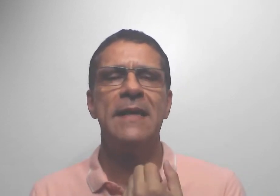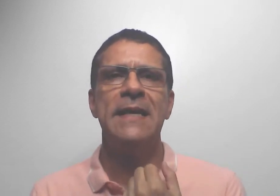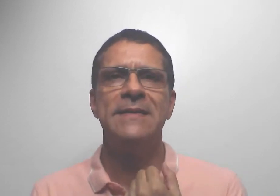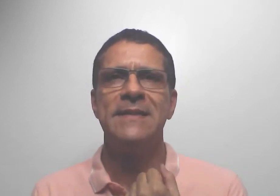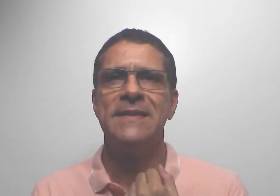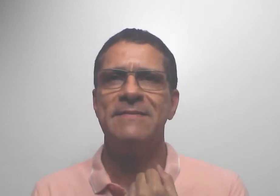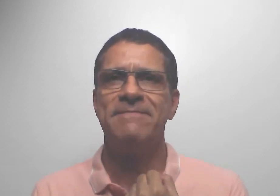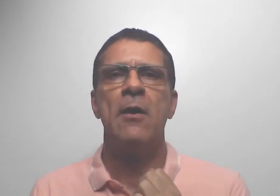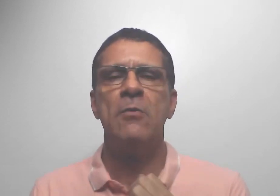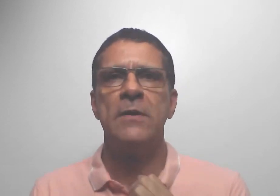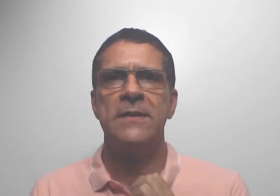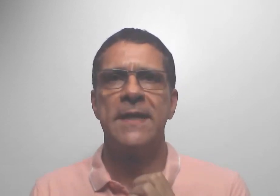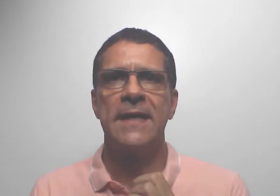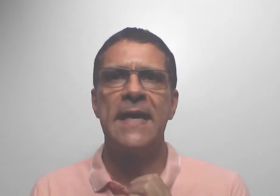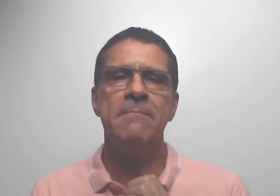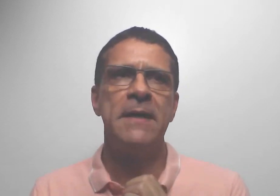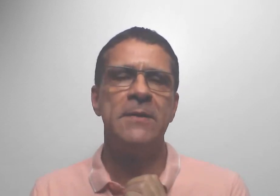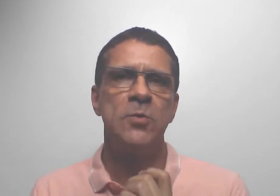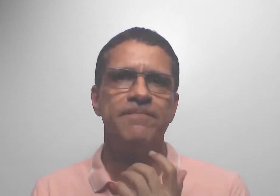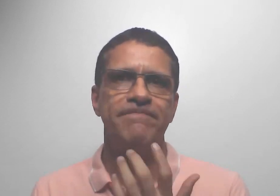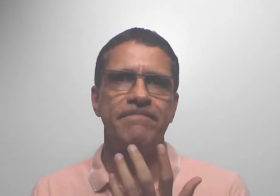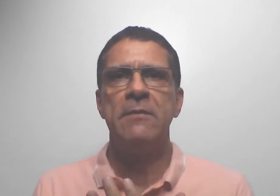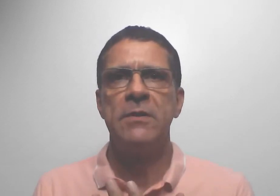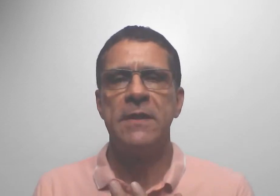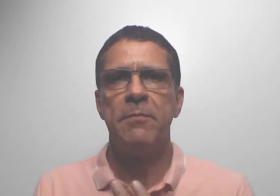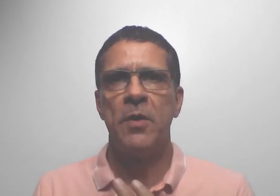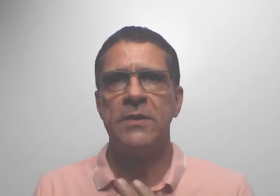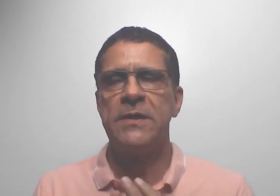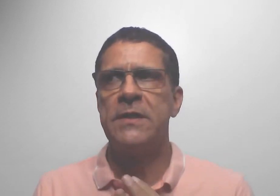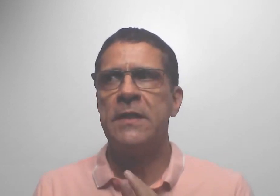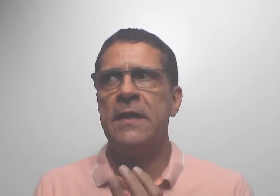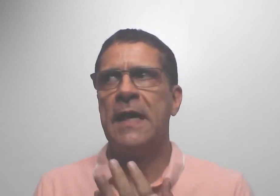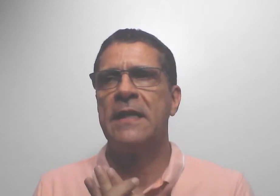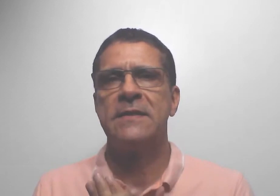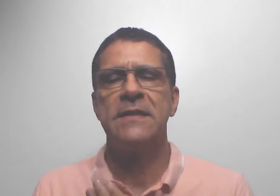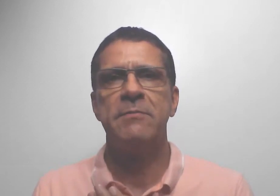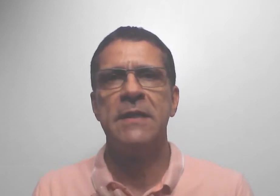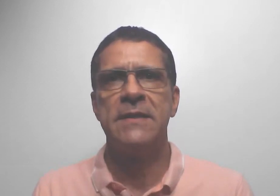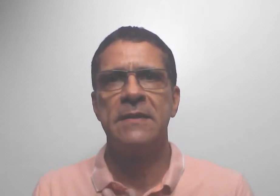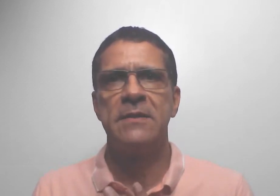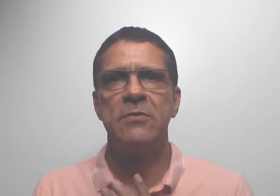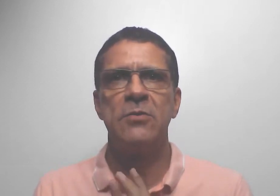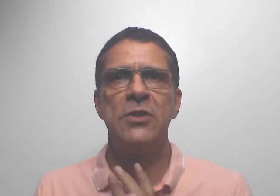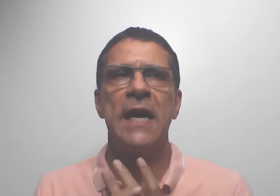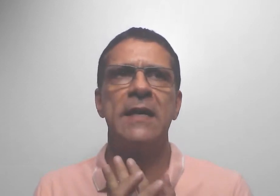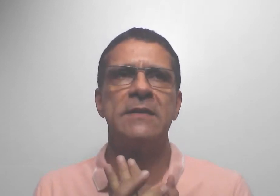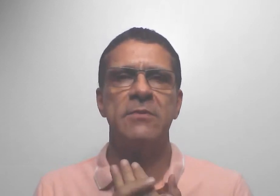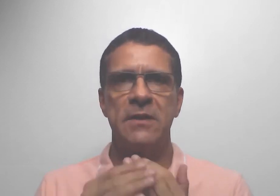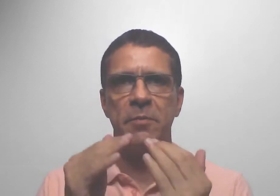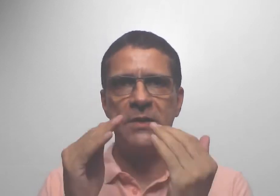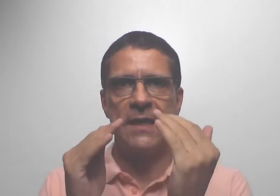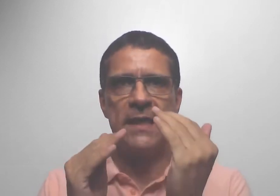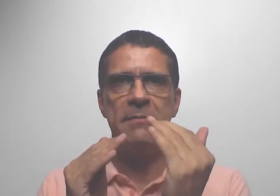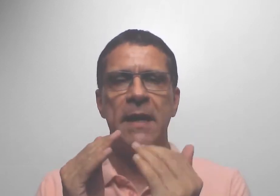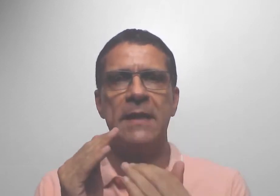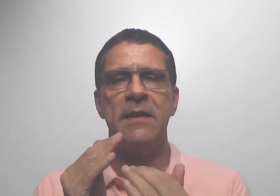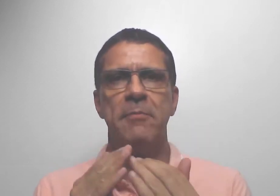quente, é algo que está queimando. E aí você pode, na sensibilização dos chacras, você pode equilibrar a